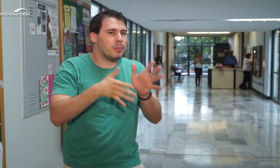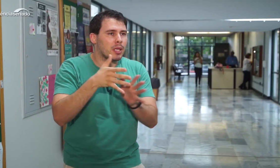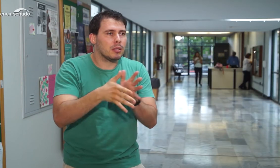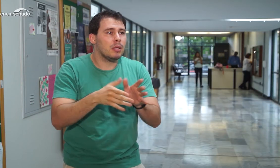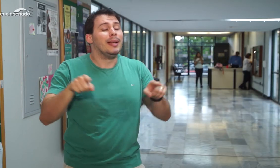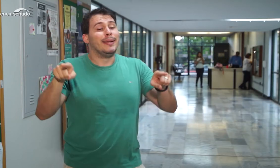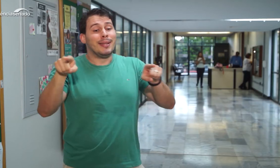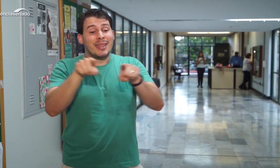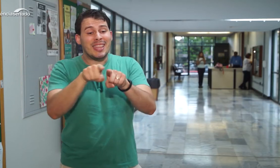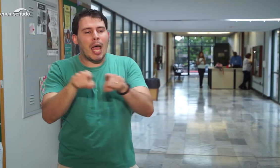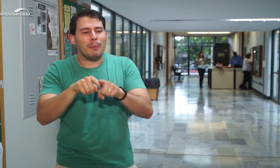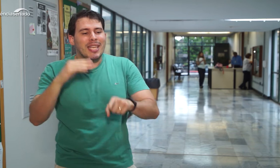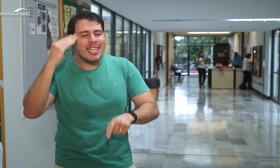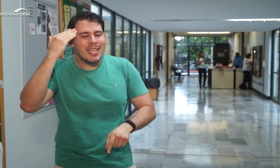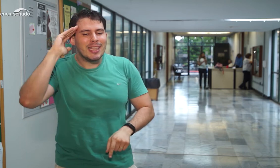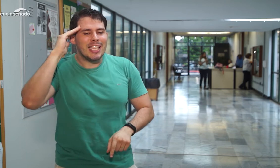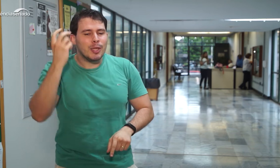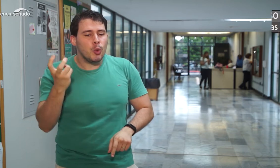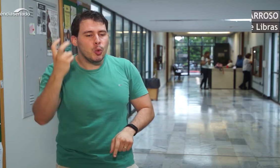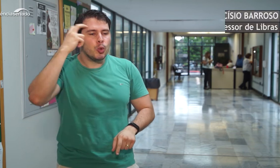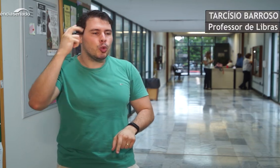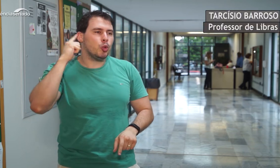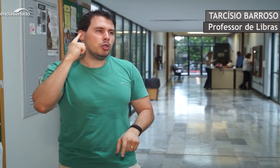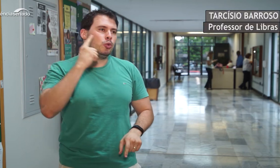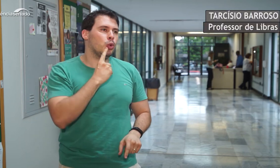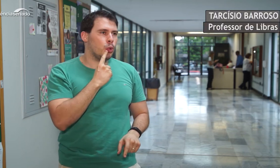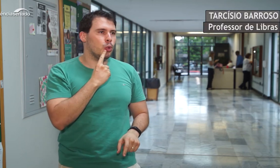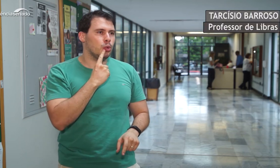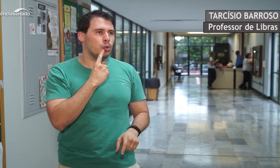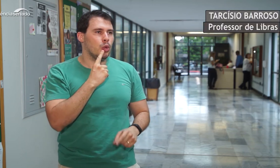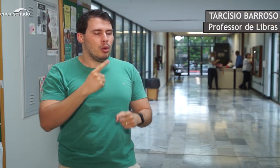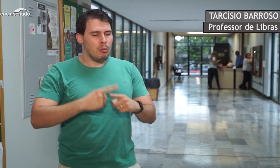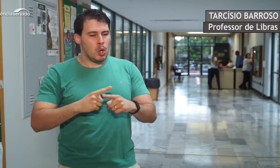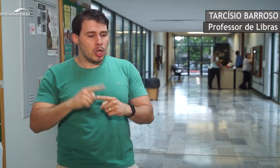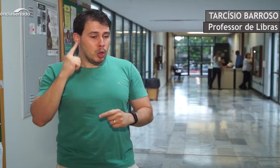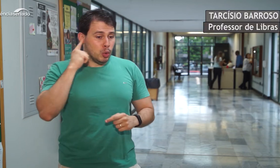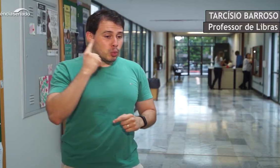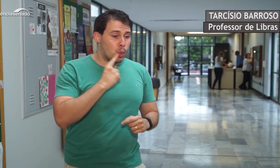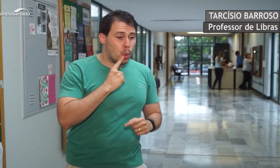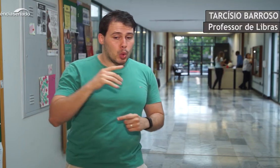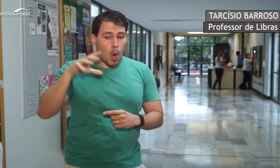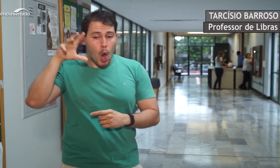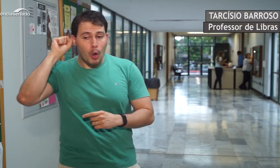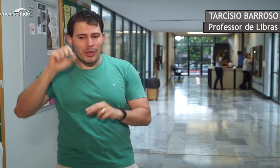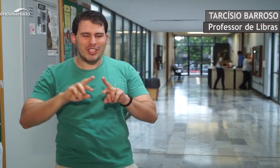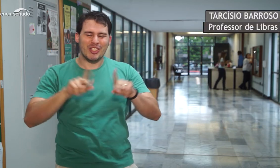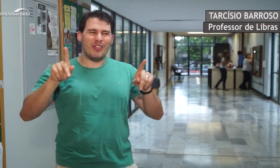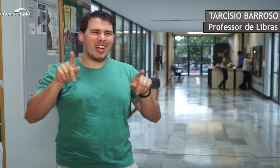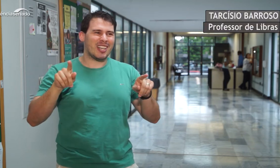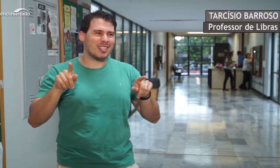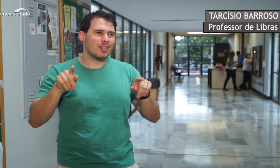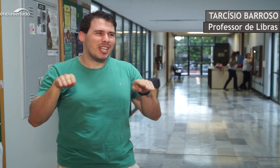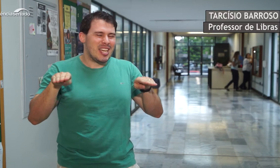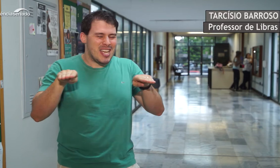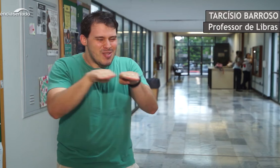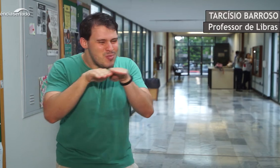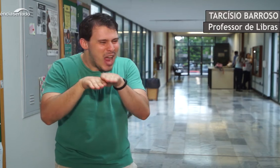aprendam Libras e que as pessoas entendam a cultura surda, porque os surdos ouvintes têm